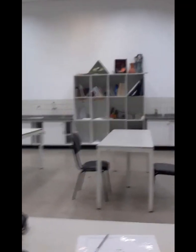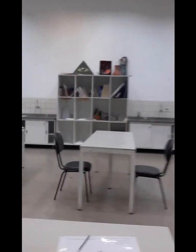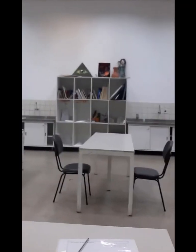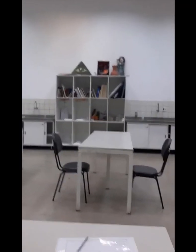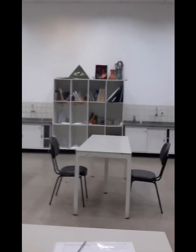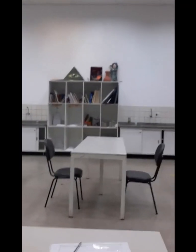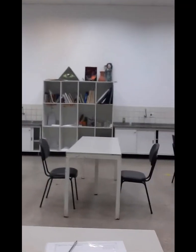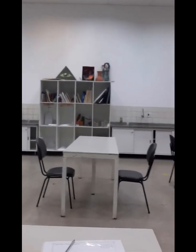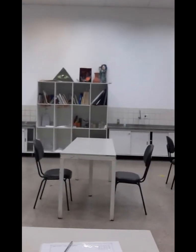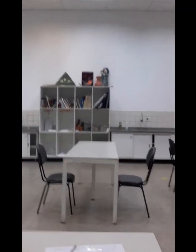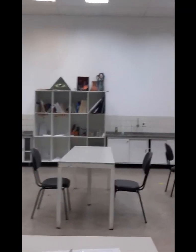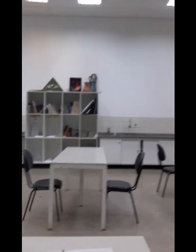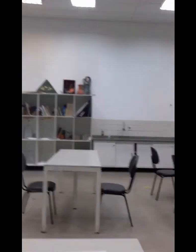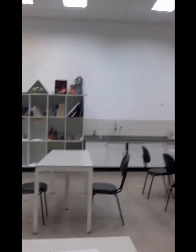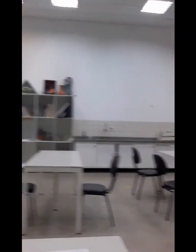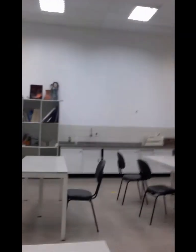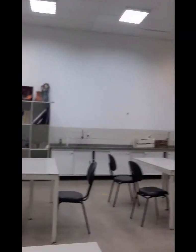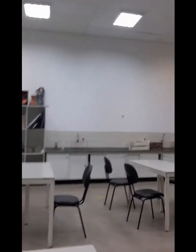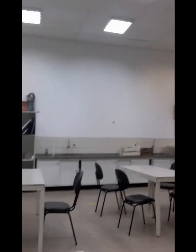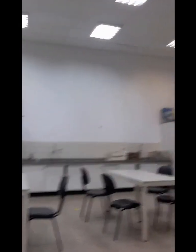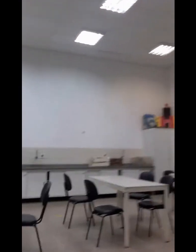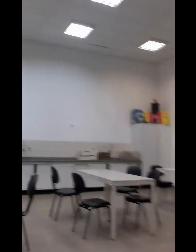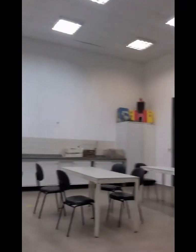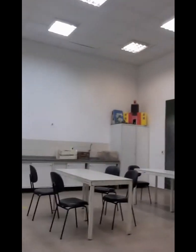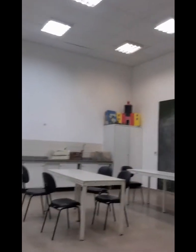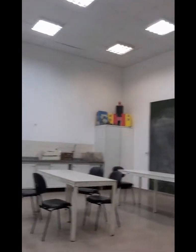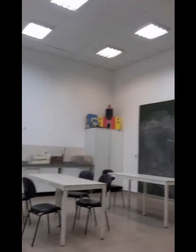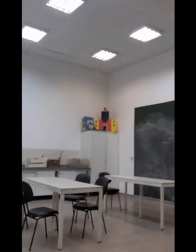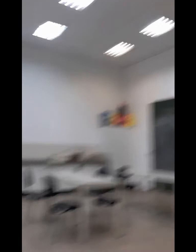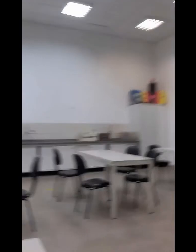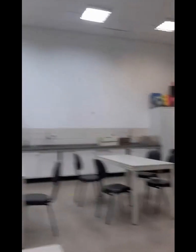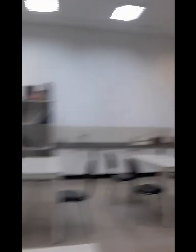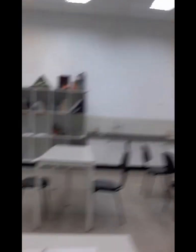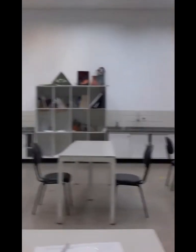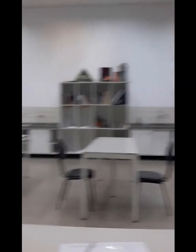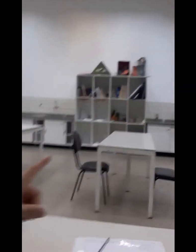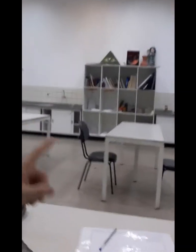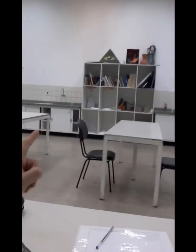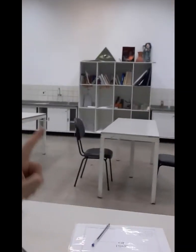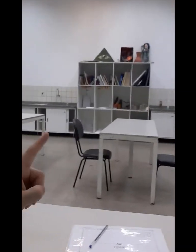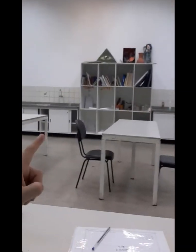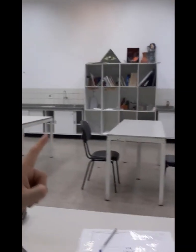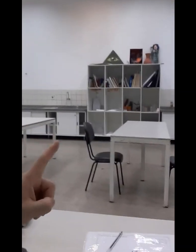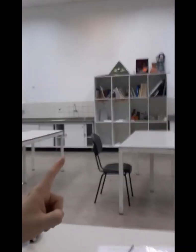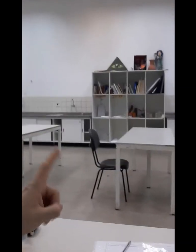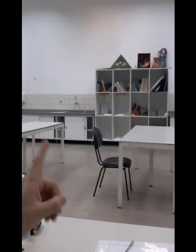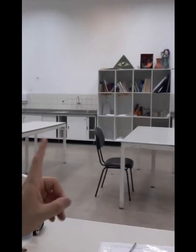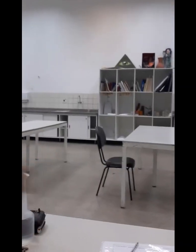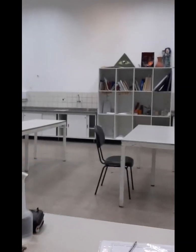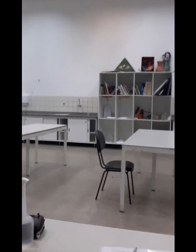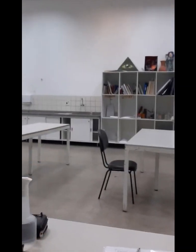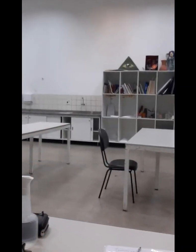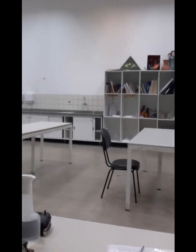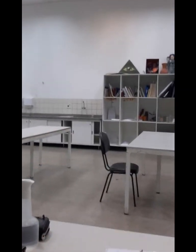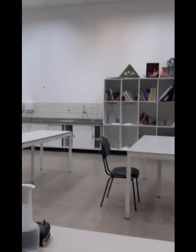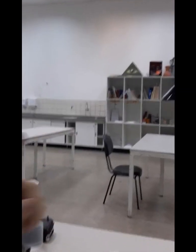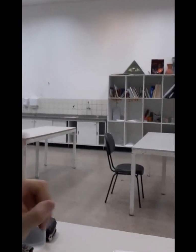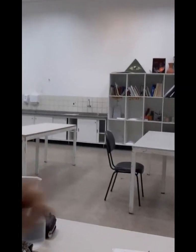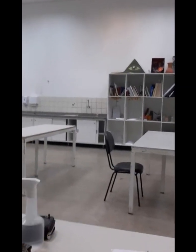é? Vocês estão vendo aqui, está tudo certinho, só essas cadeiras que estão umas à frente da outra, é que eu não arrumei a sala ainda, mas na verdade